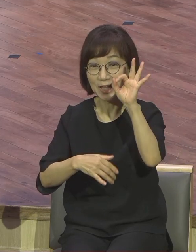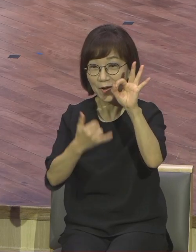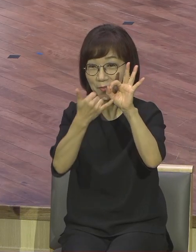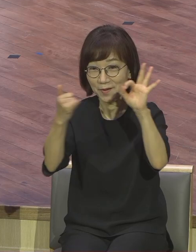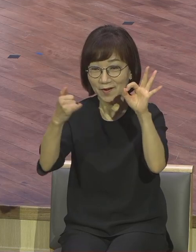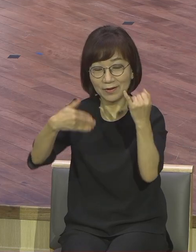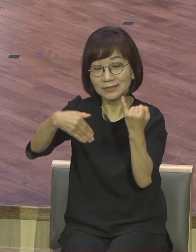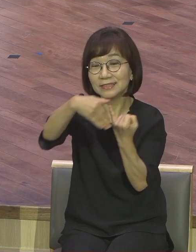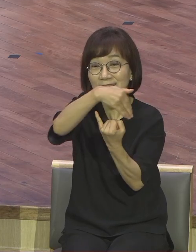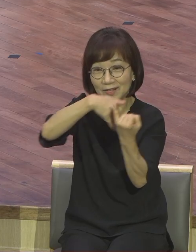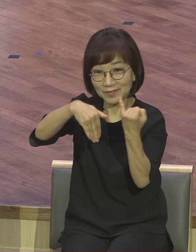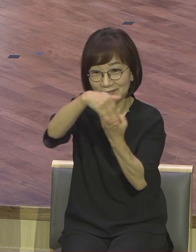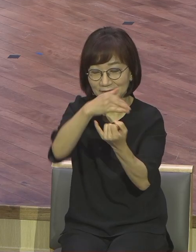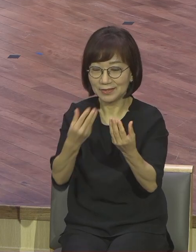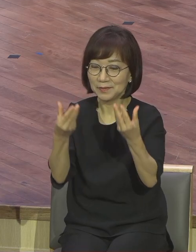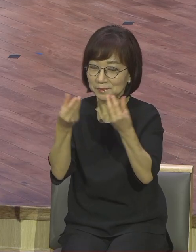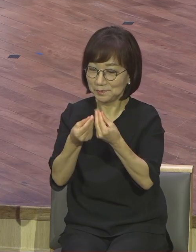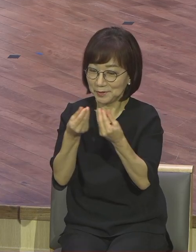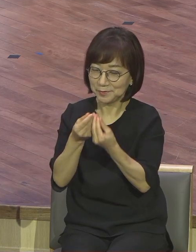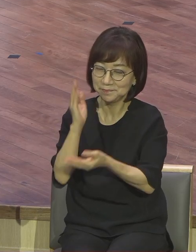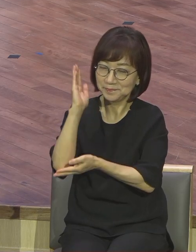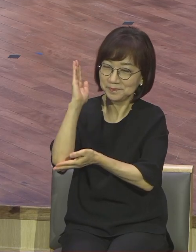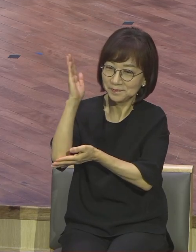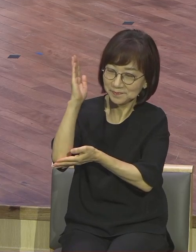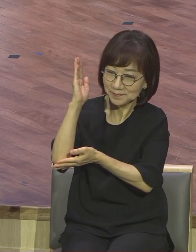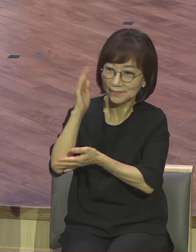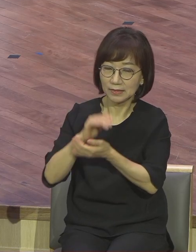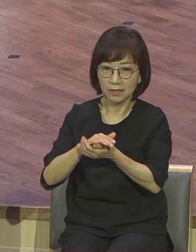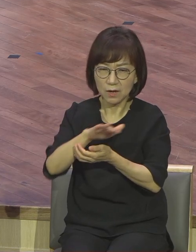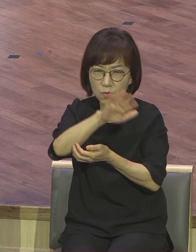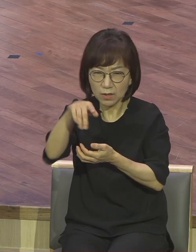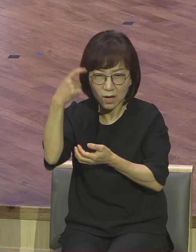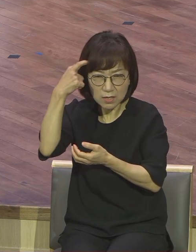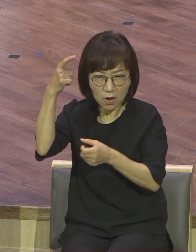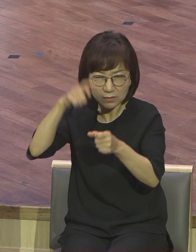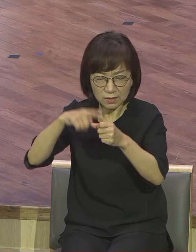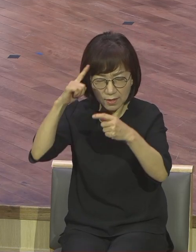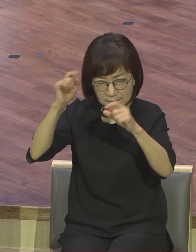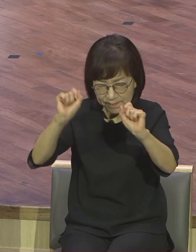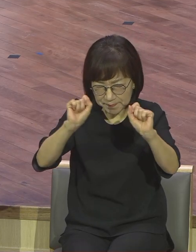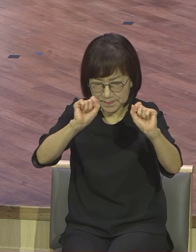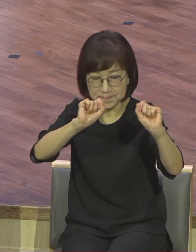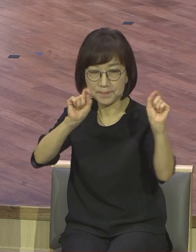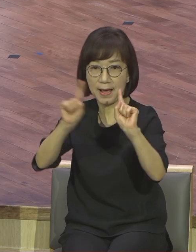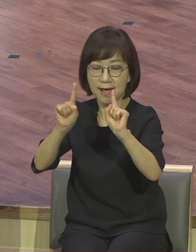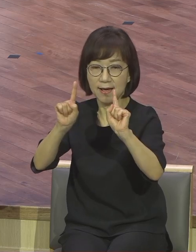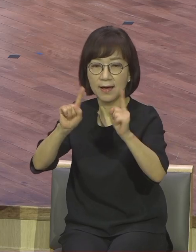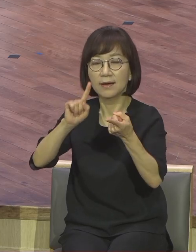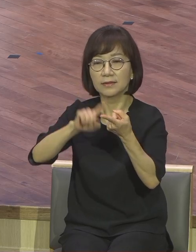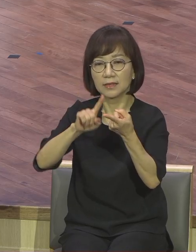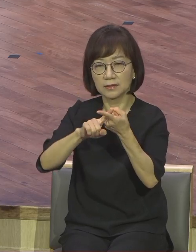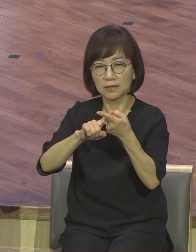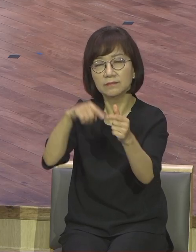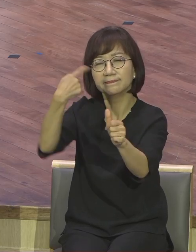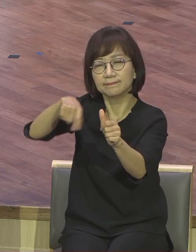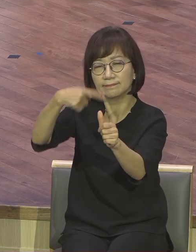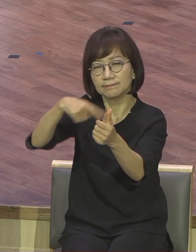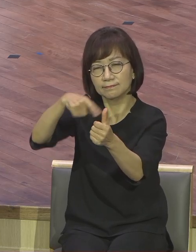어떻게 깨어있는 삶을 살아야 하는지에 대해서 가르쳐주고 있습니다. 영계